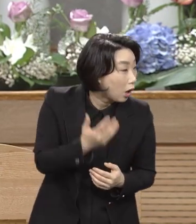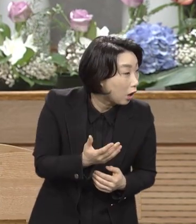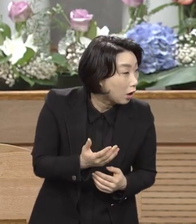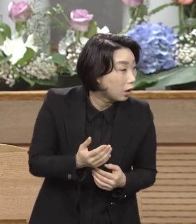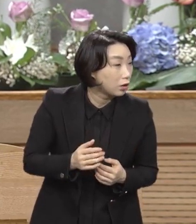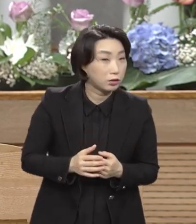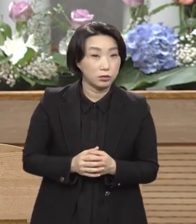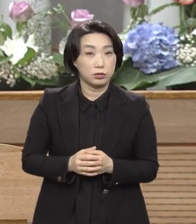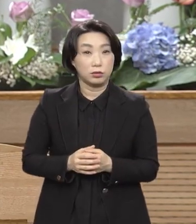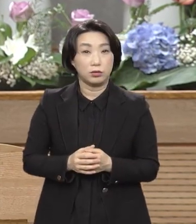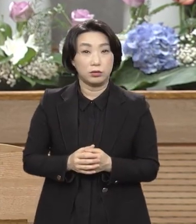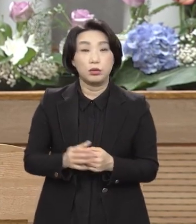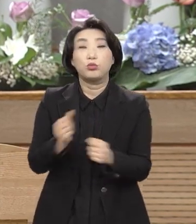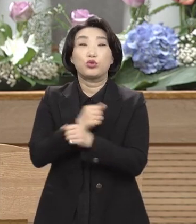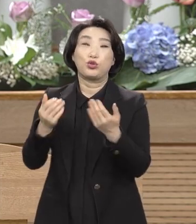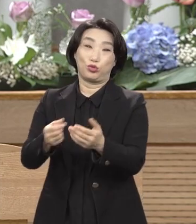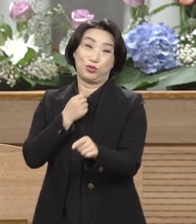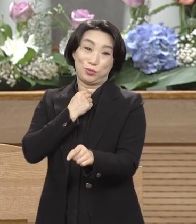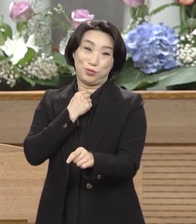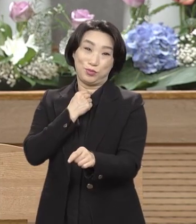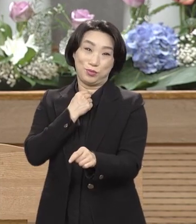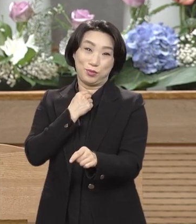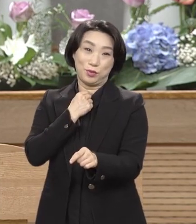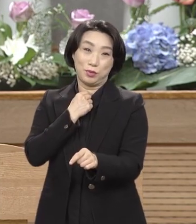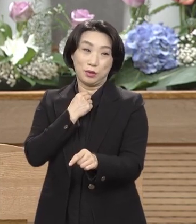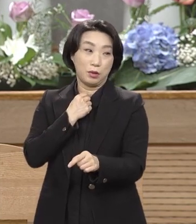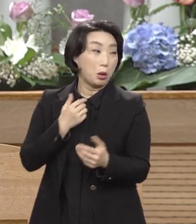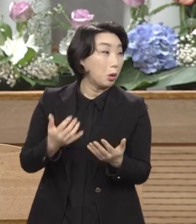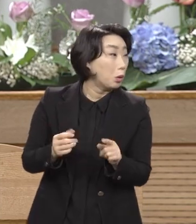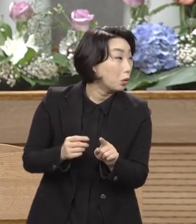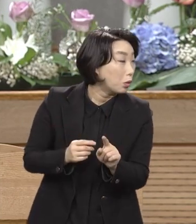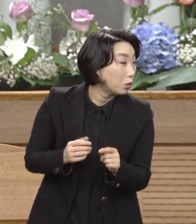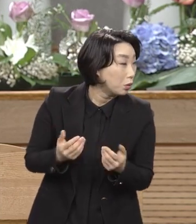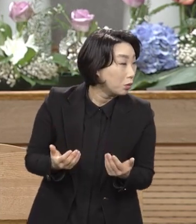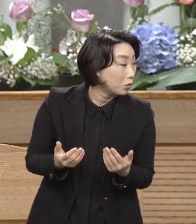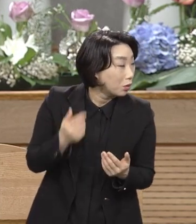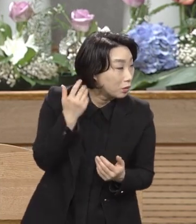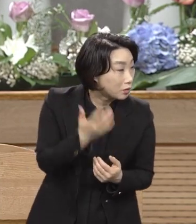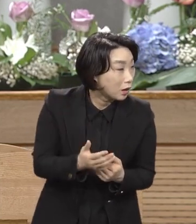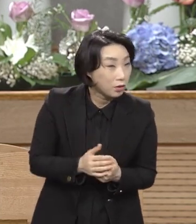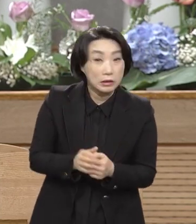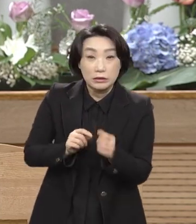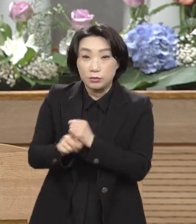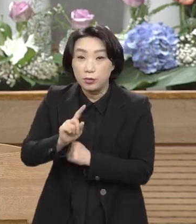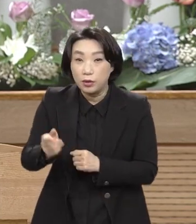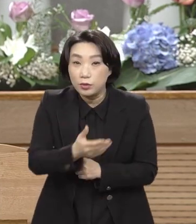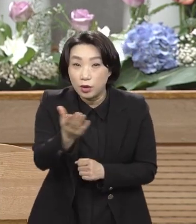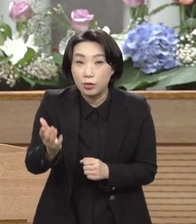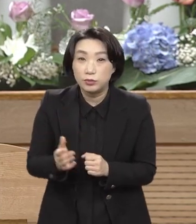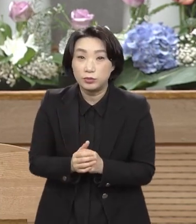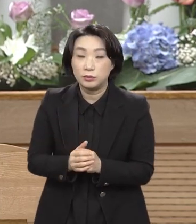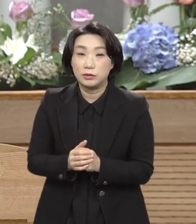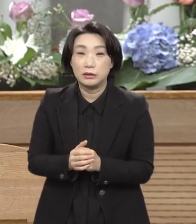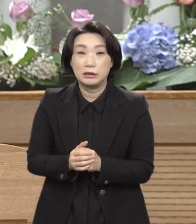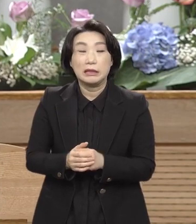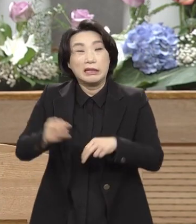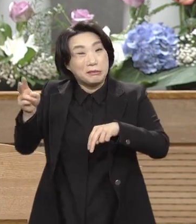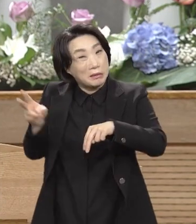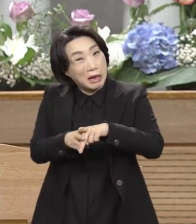놔주고 싶어. 어떡하냐. 다시 말해서 그냥 매로 때리시오. 뭐